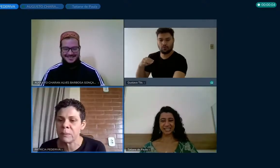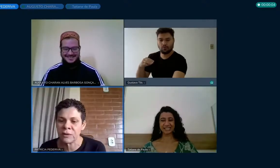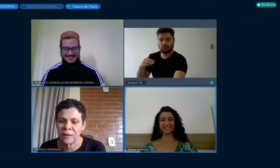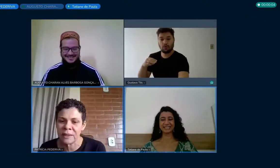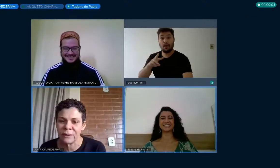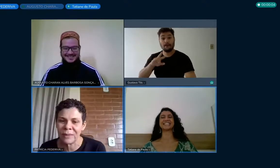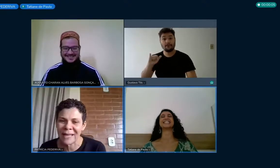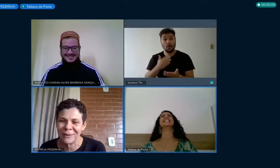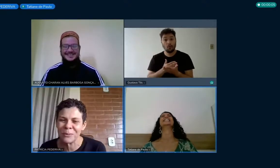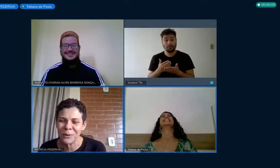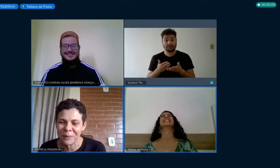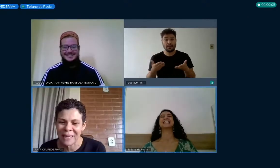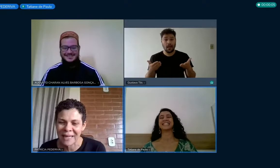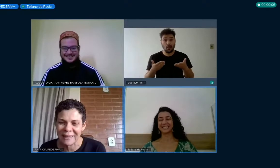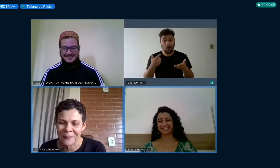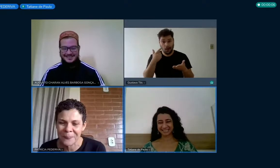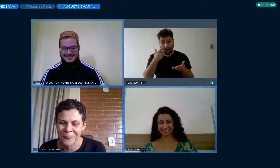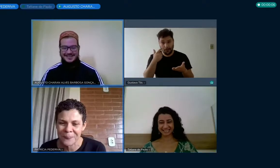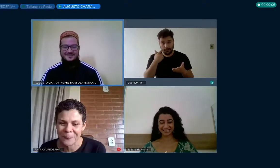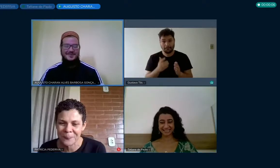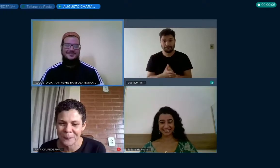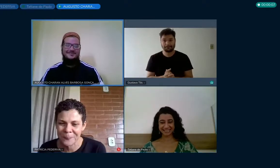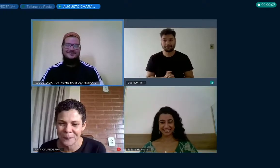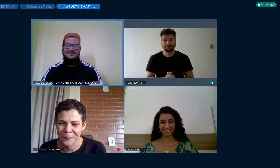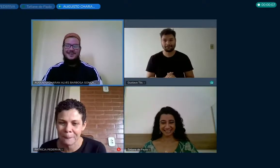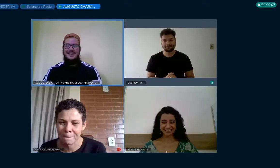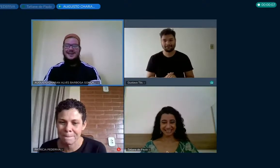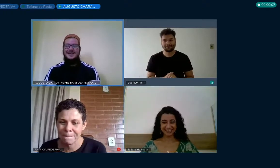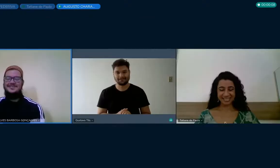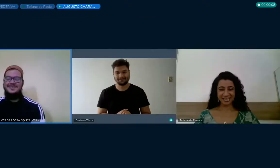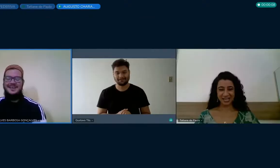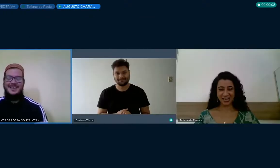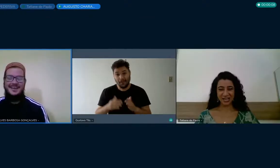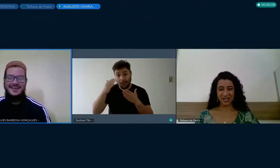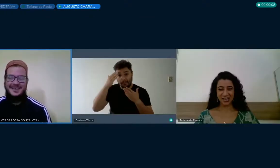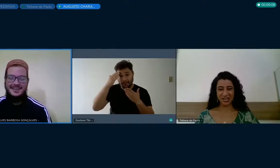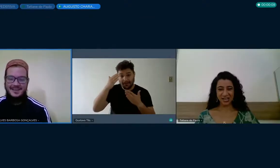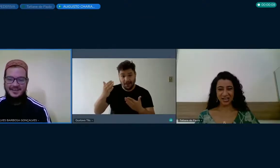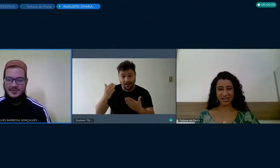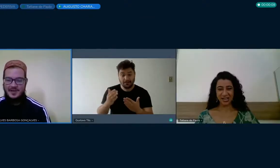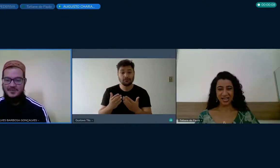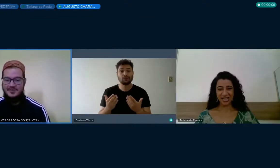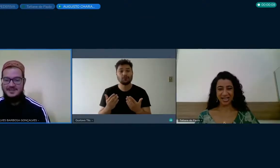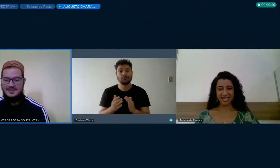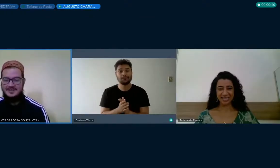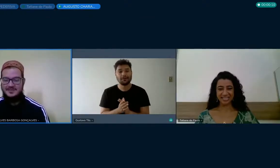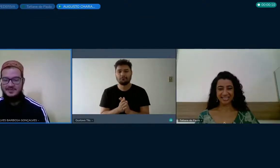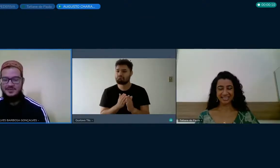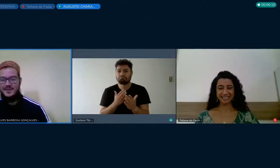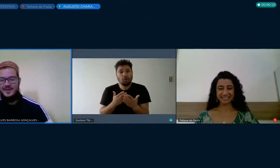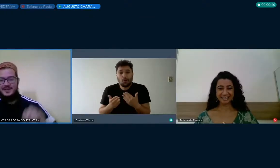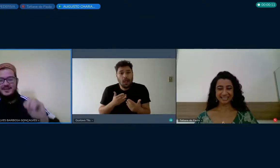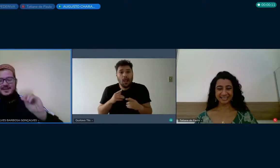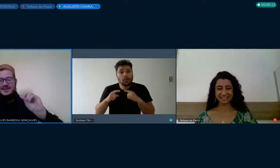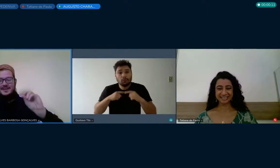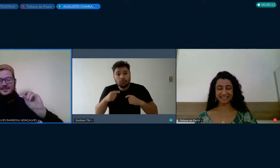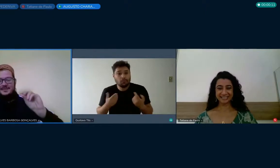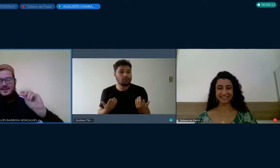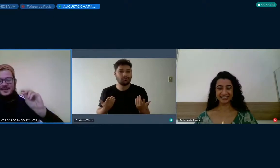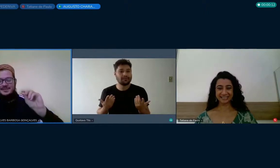reloginho e você pode vir aqui do lado. Muito obrigada. Tá bom. Obrigado. E aí, qualquer coisa, quando eu estiver